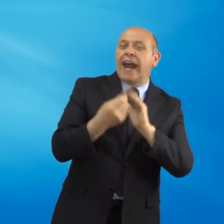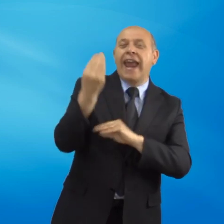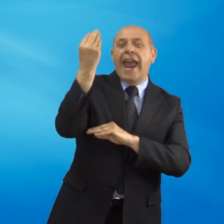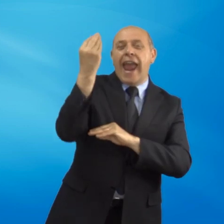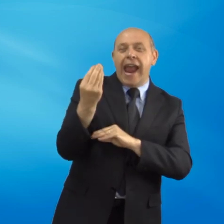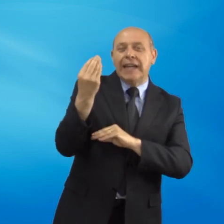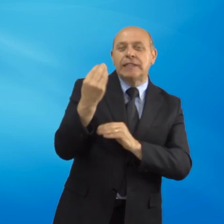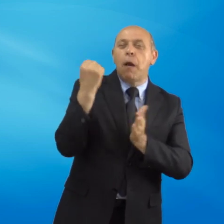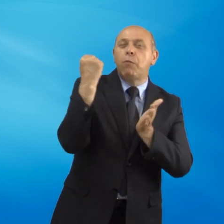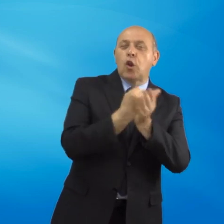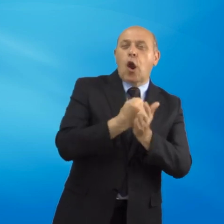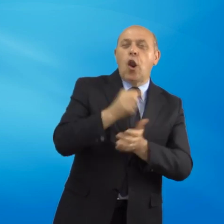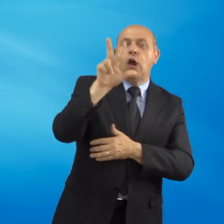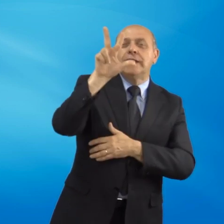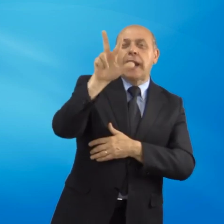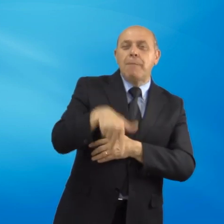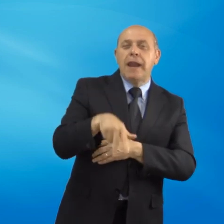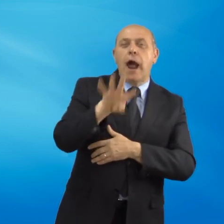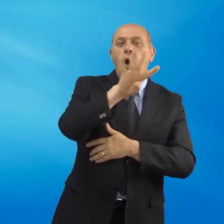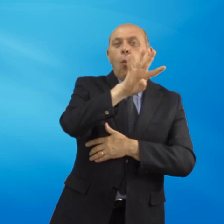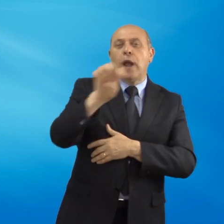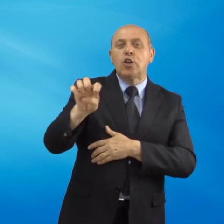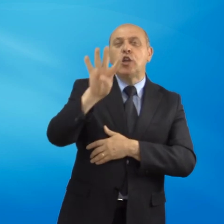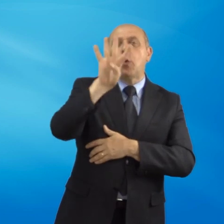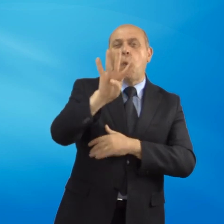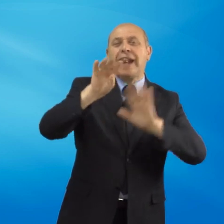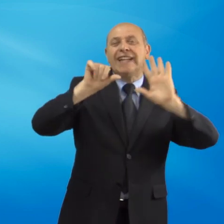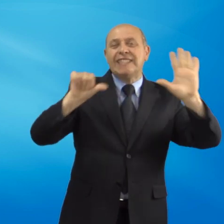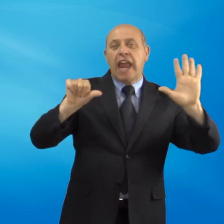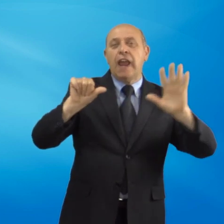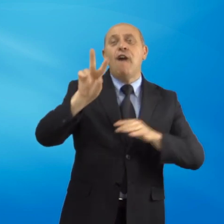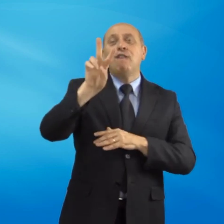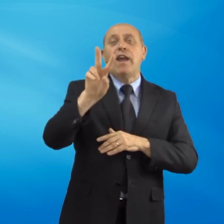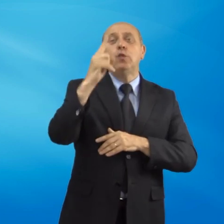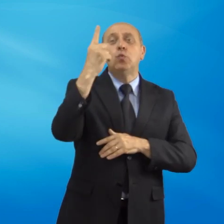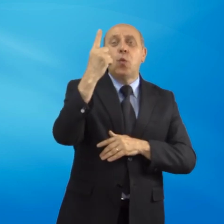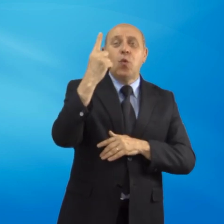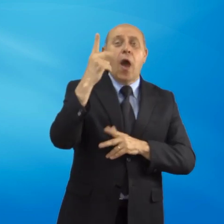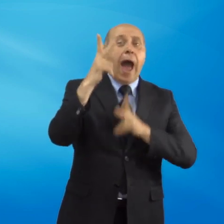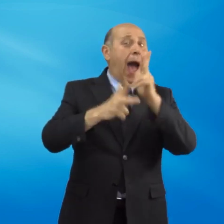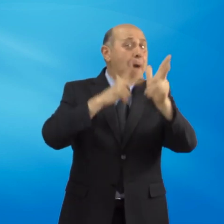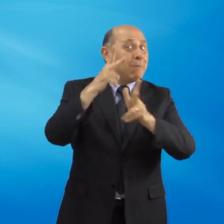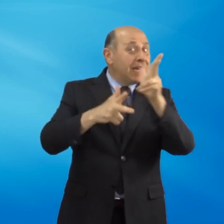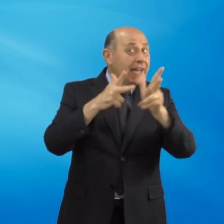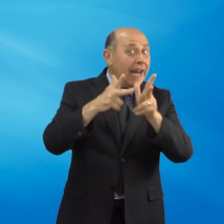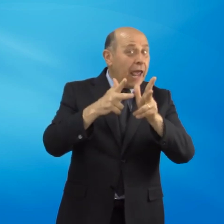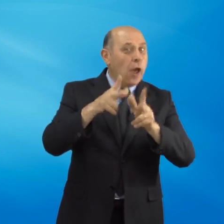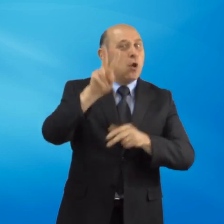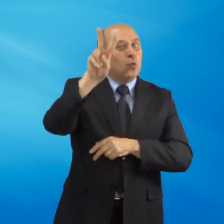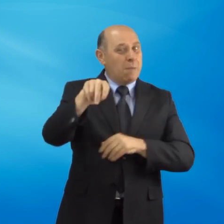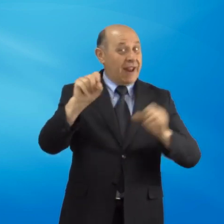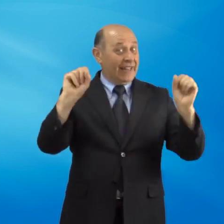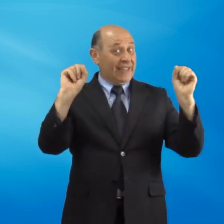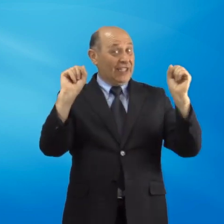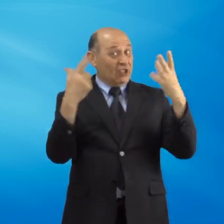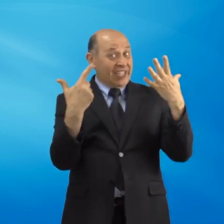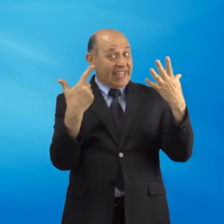3446 del 21 aprile 2017, il